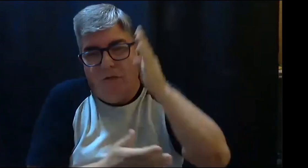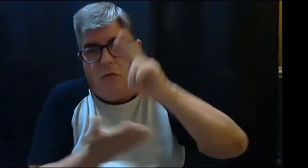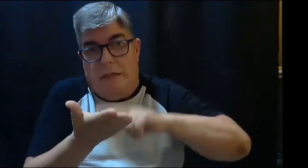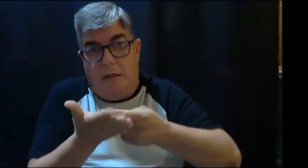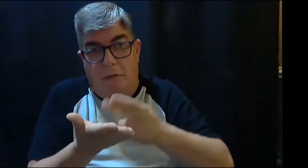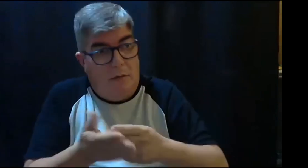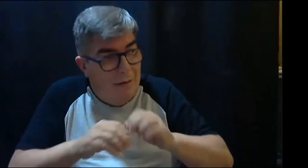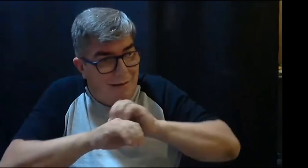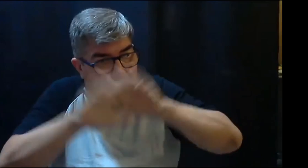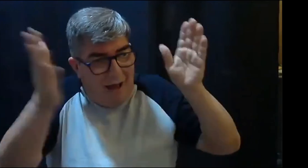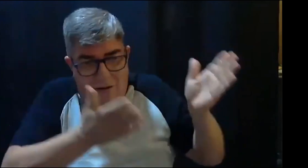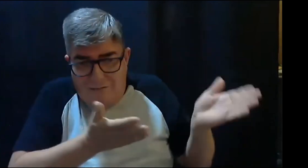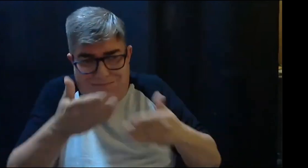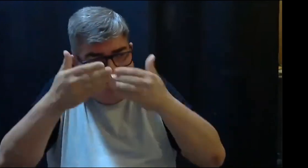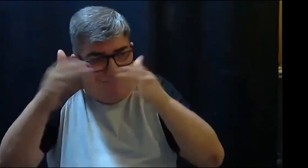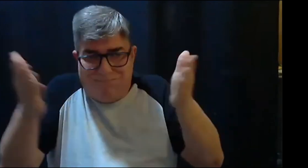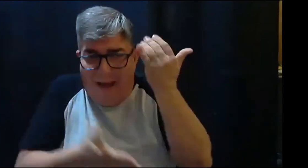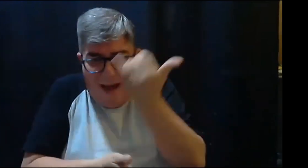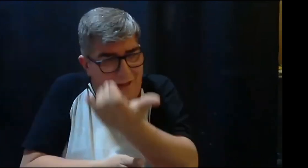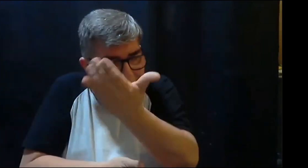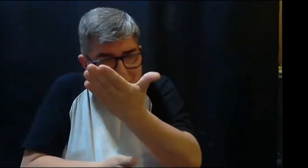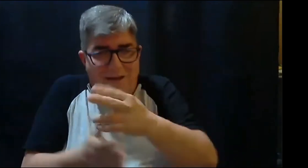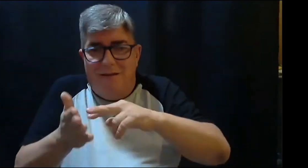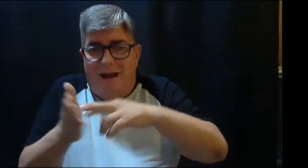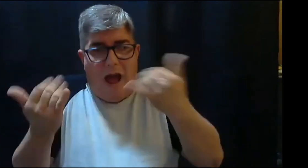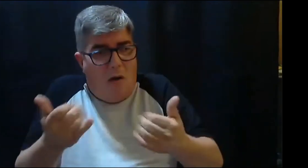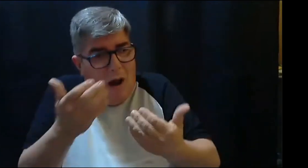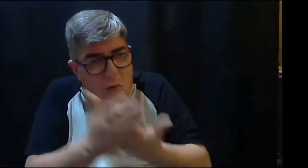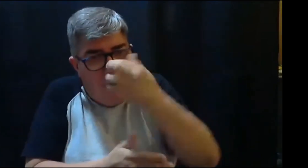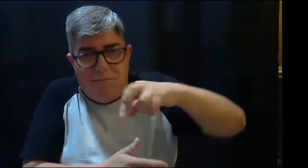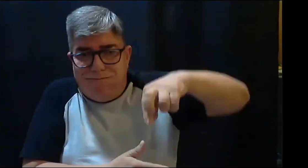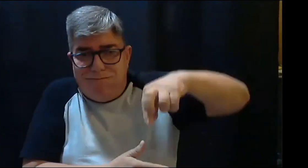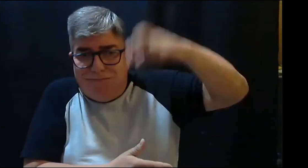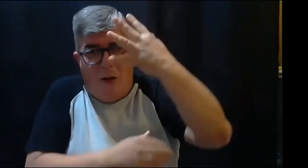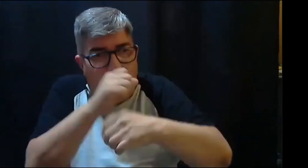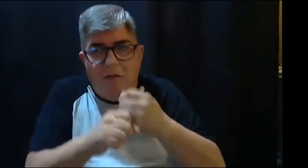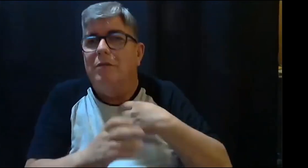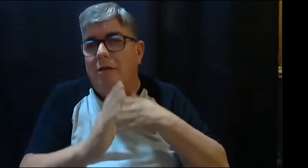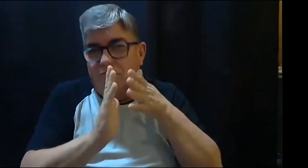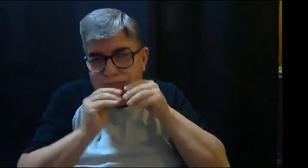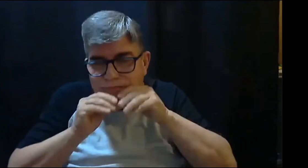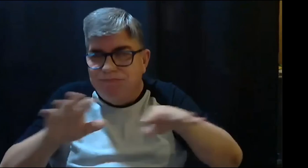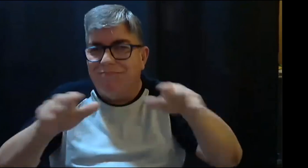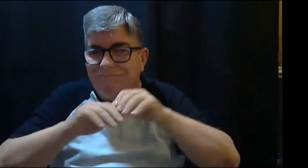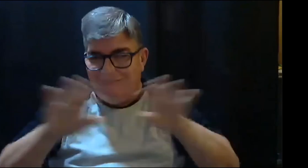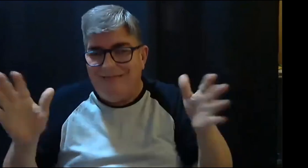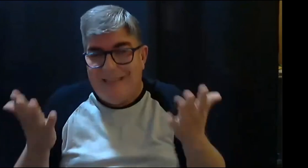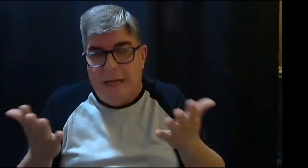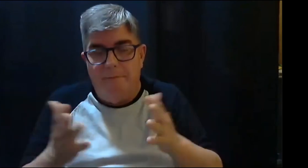importante que permita hacer la voz de los sordos y ayudarnos y también la formación de los intérpretes que se está